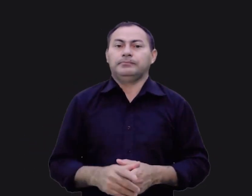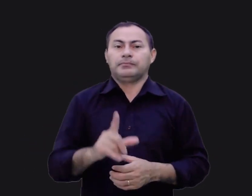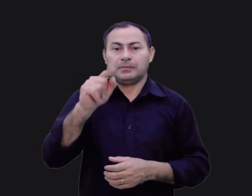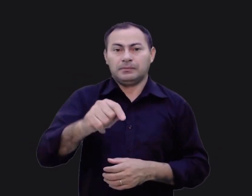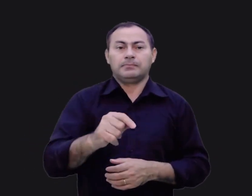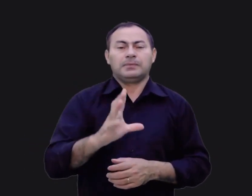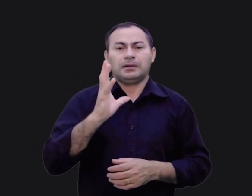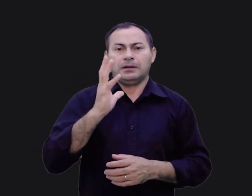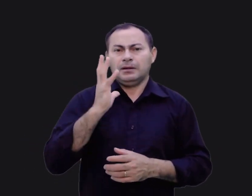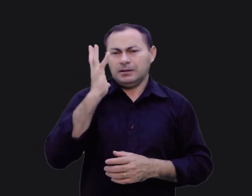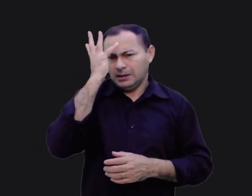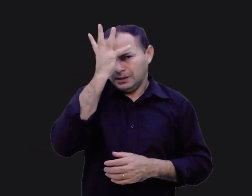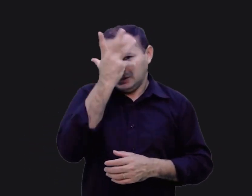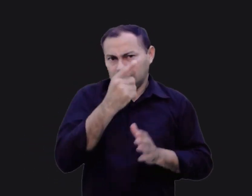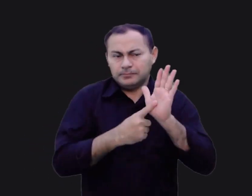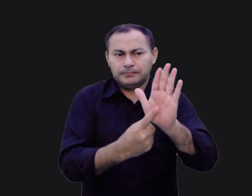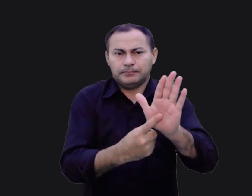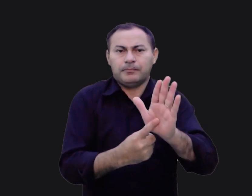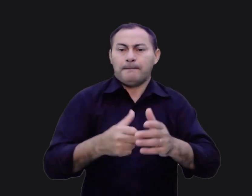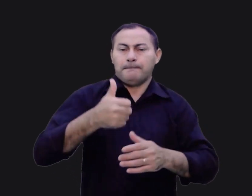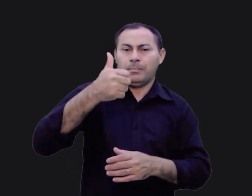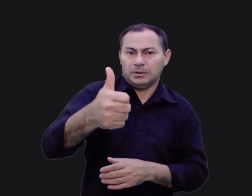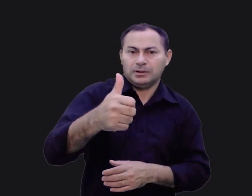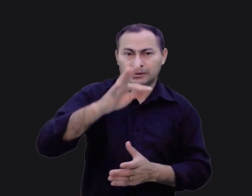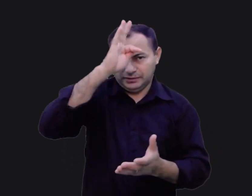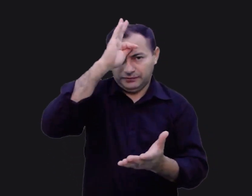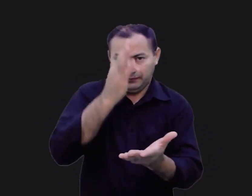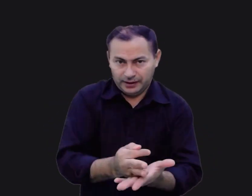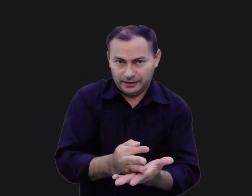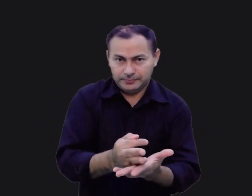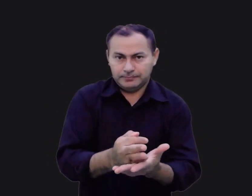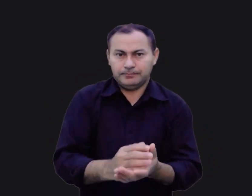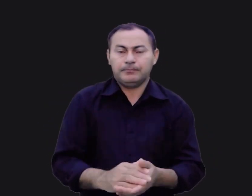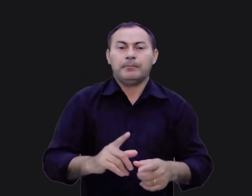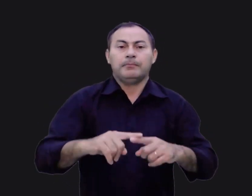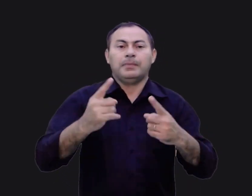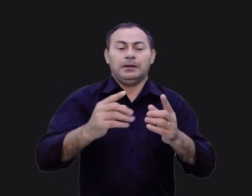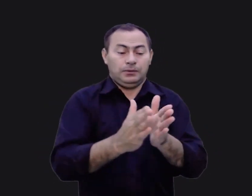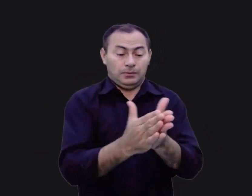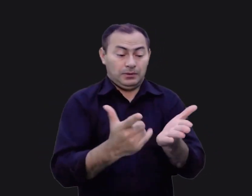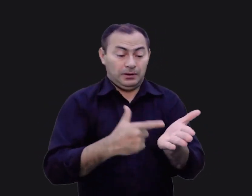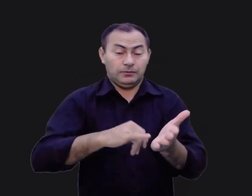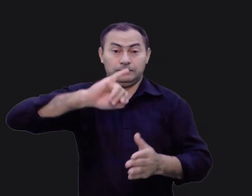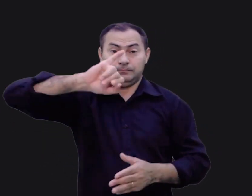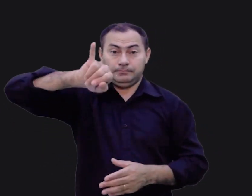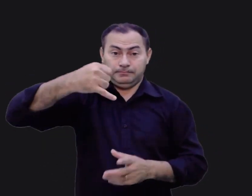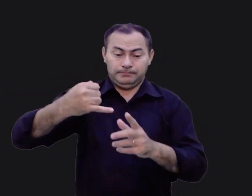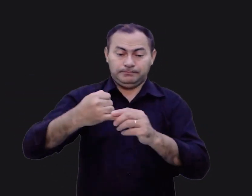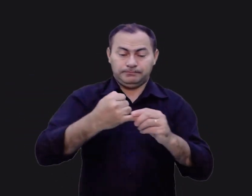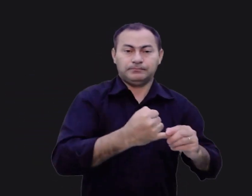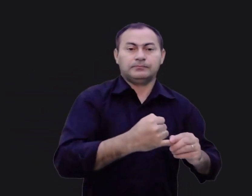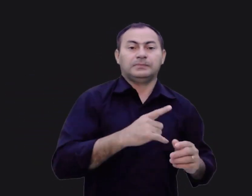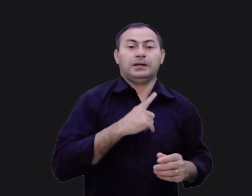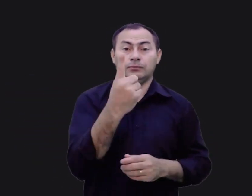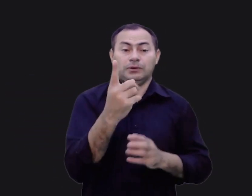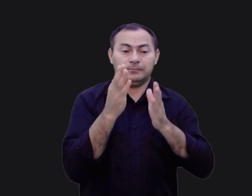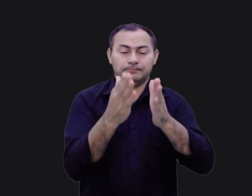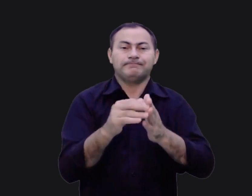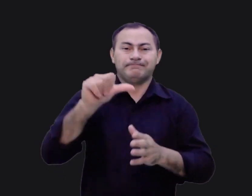Essa é uma linda ilustração da perspectiva positiva de fé. Mas o livro de Josué também possui uma perspectiva